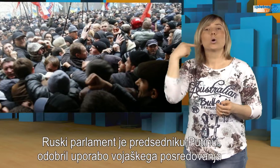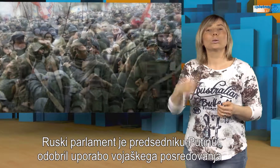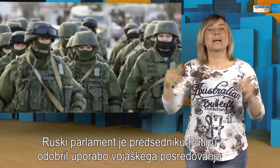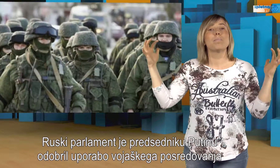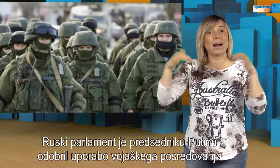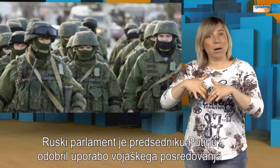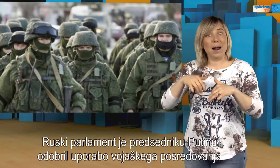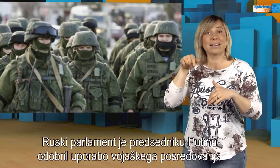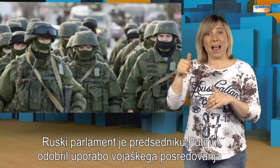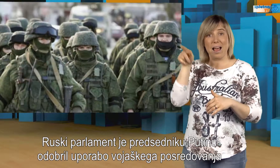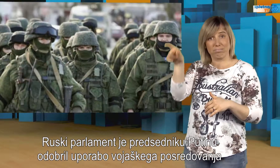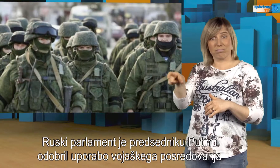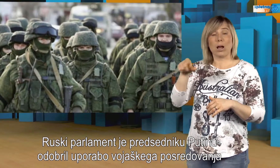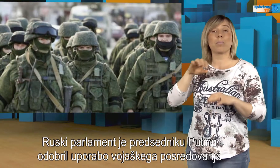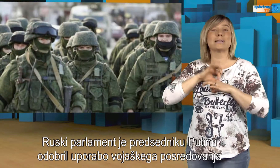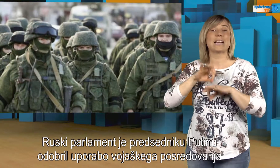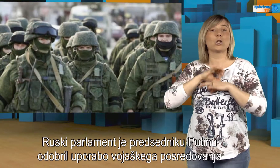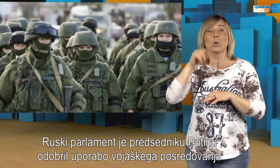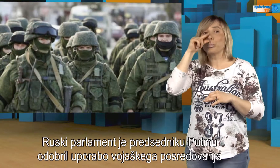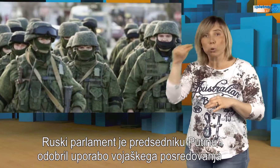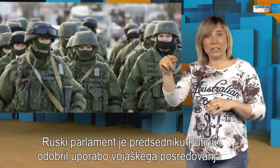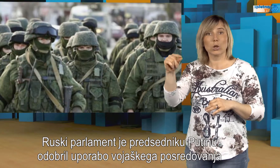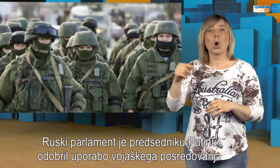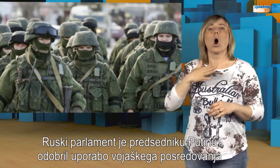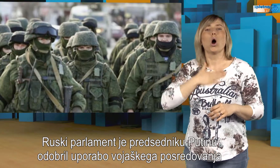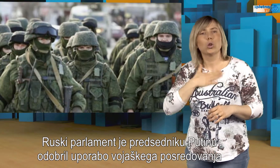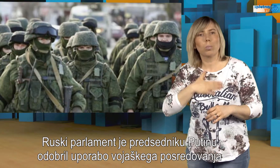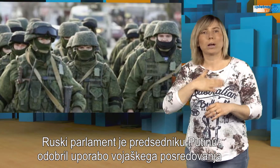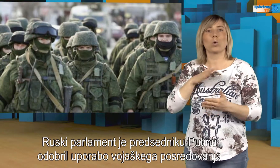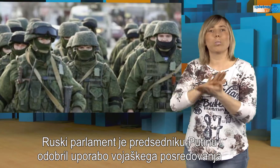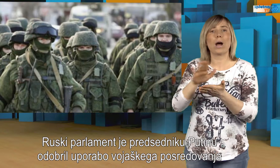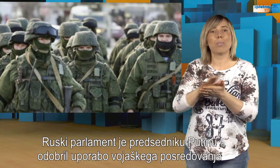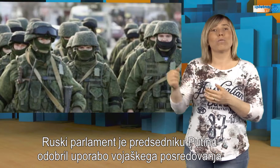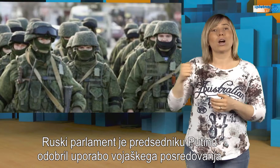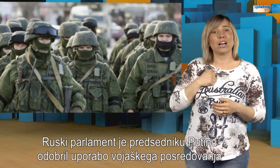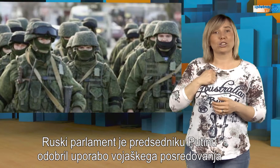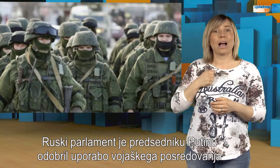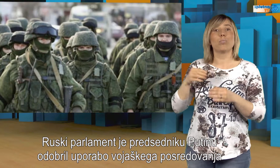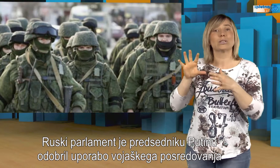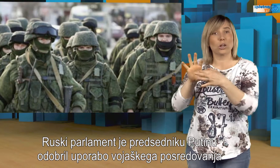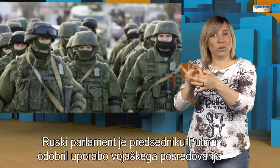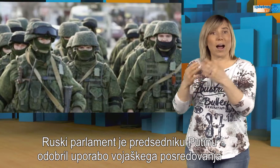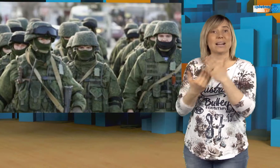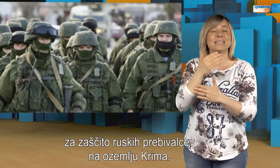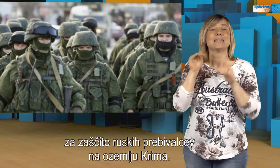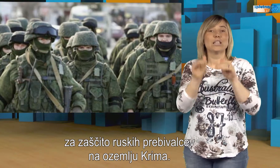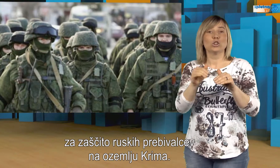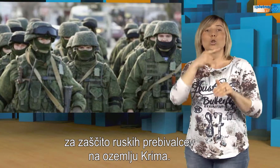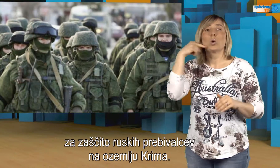Ruski parlament je predsedniku Putinu odobril uporabo vojaškega posredovanja za zaščito ruskih prebivalcev na vzemlju